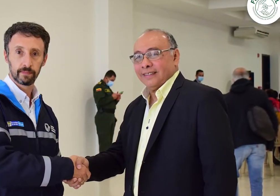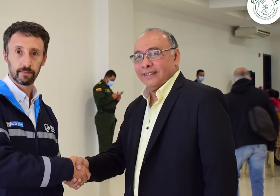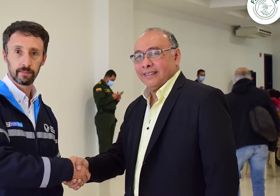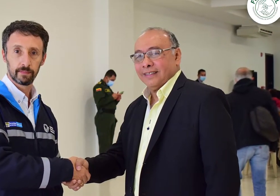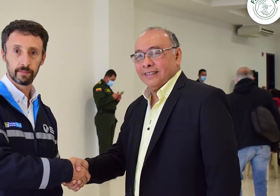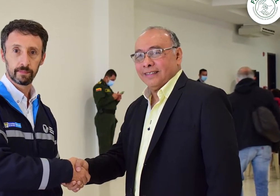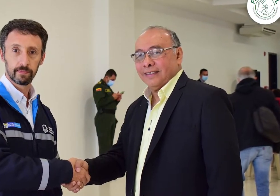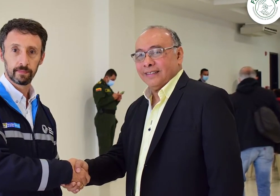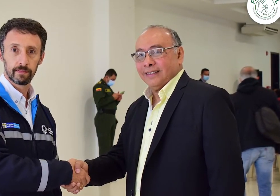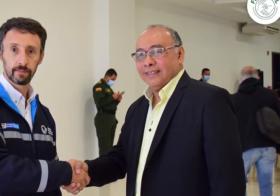Gracias todos. Gracias